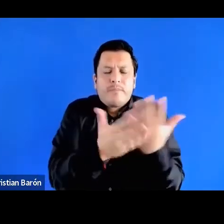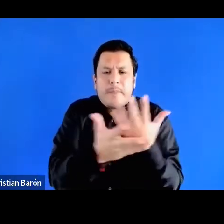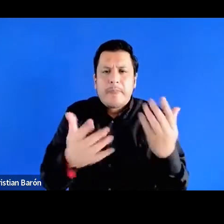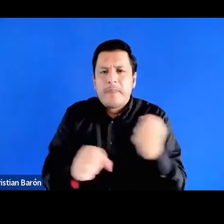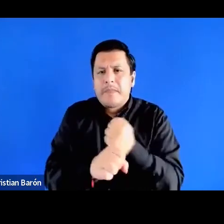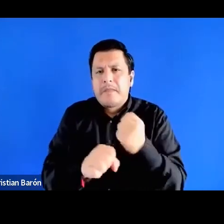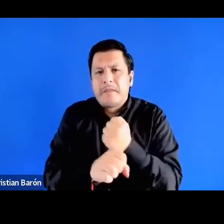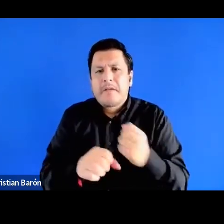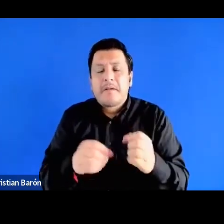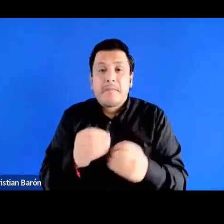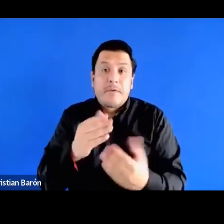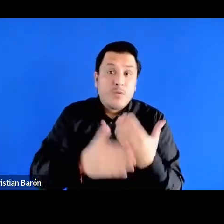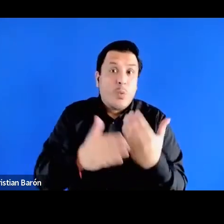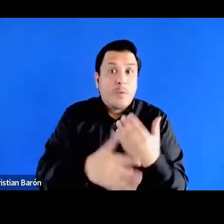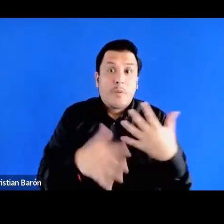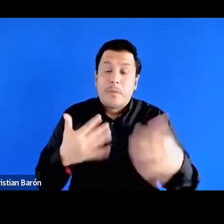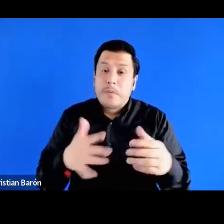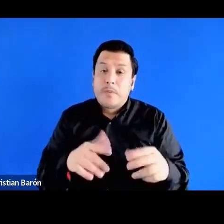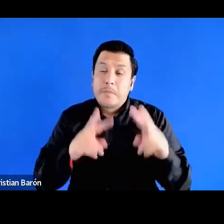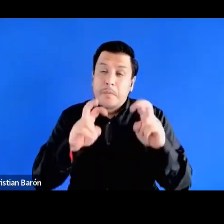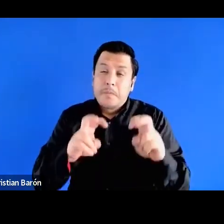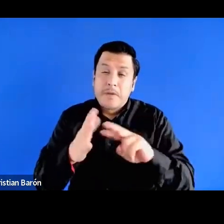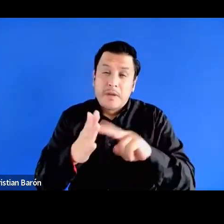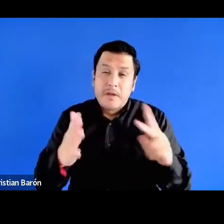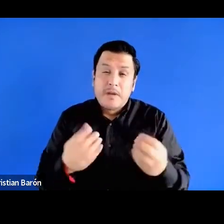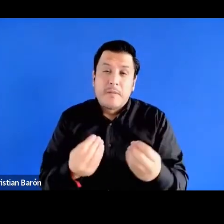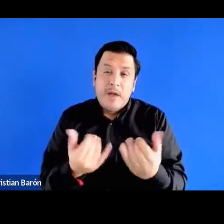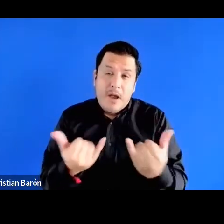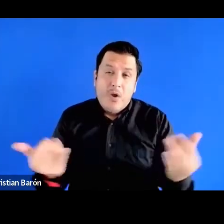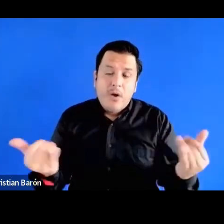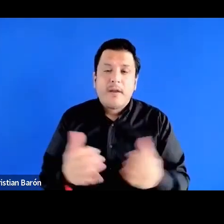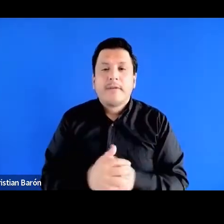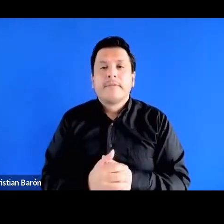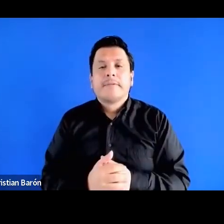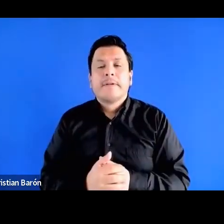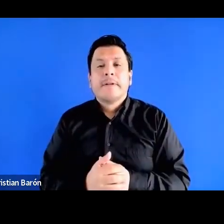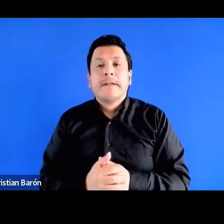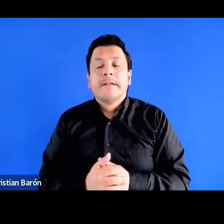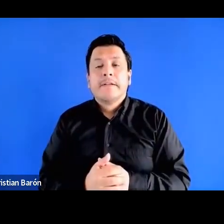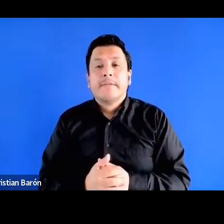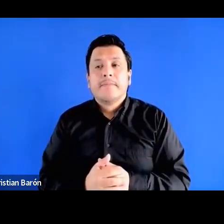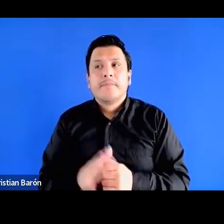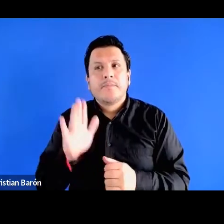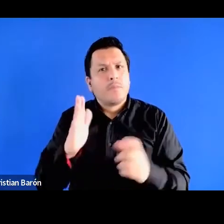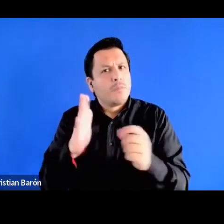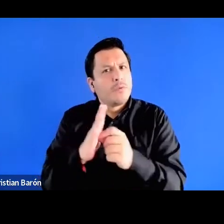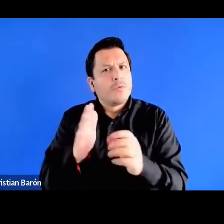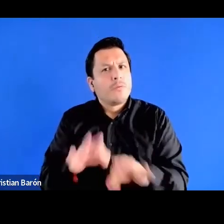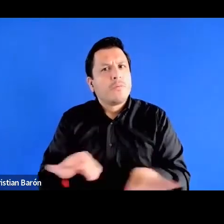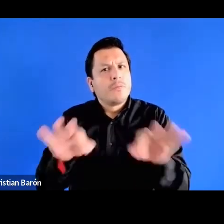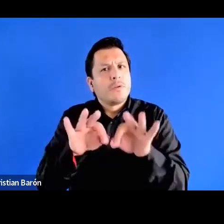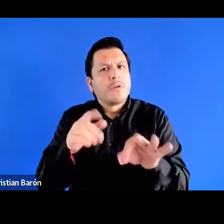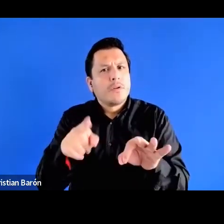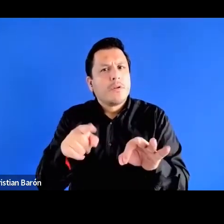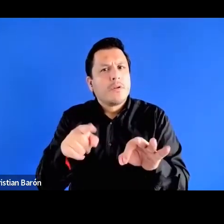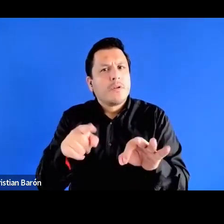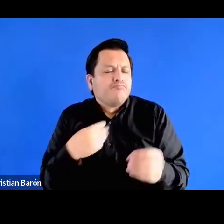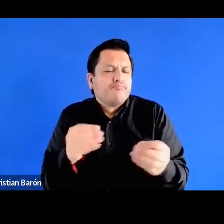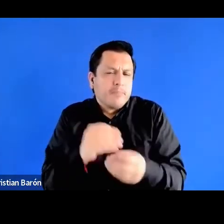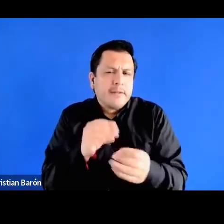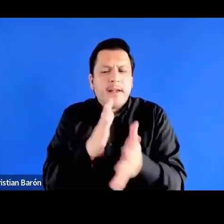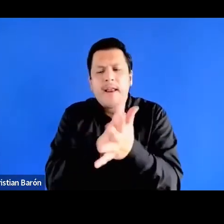sofisticados y muy actuales un punto también que gustaría de hablar